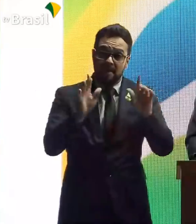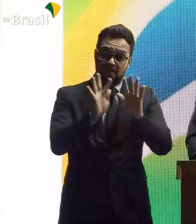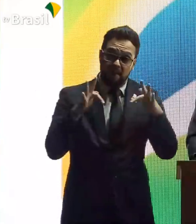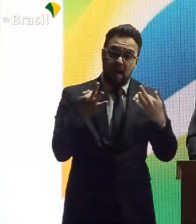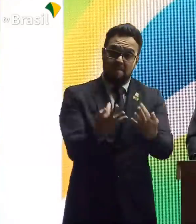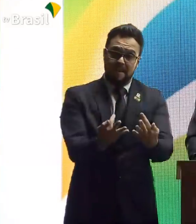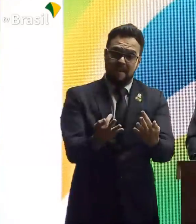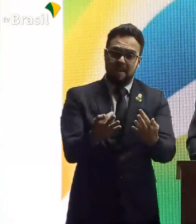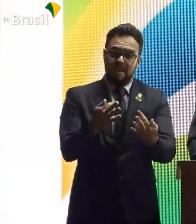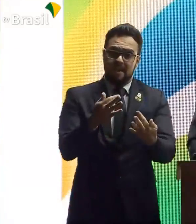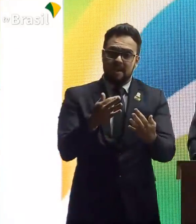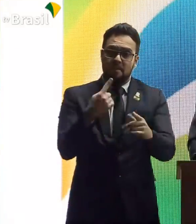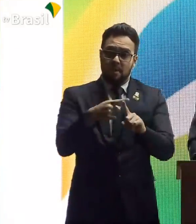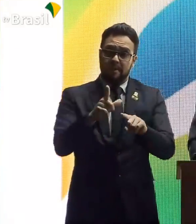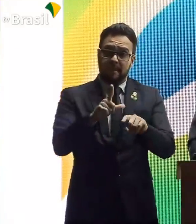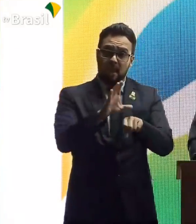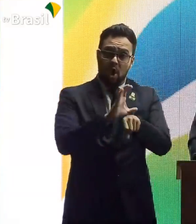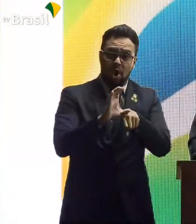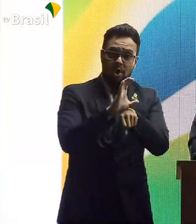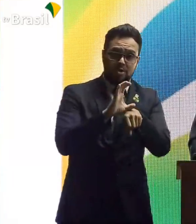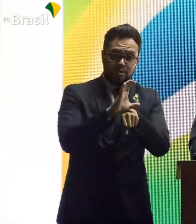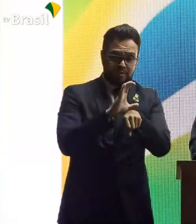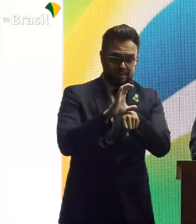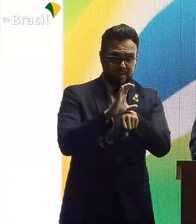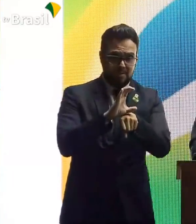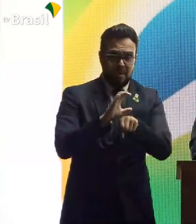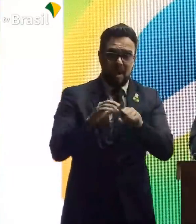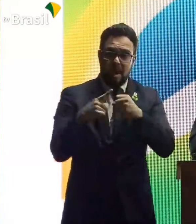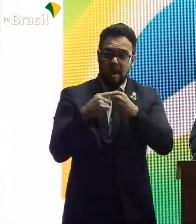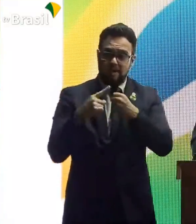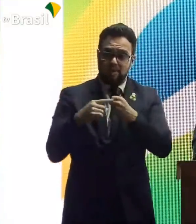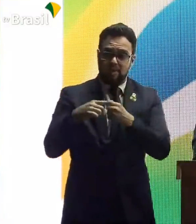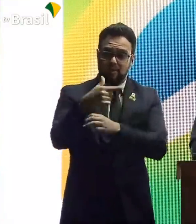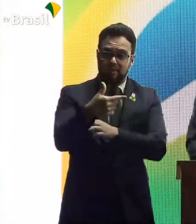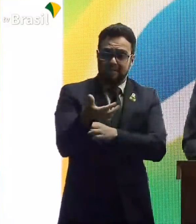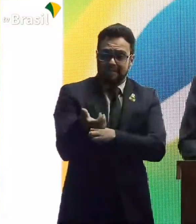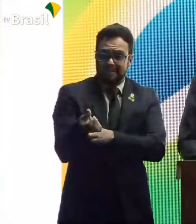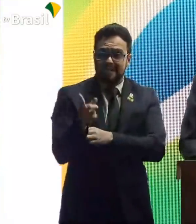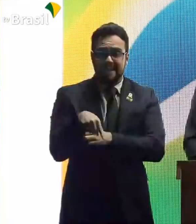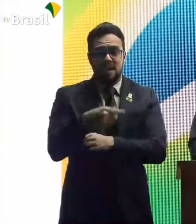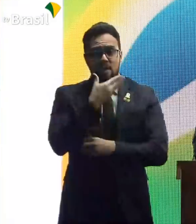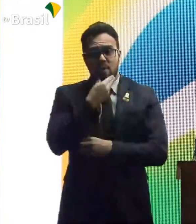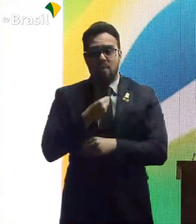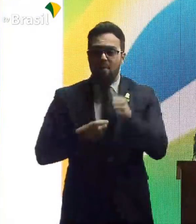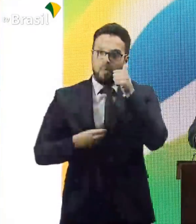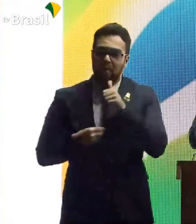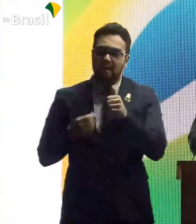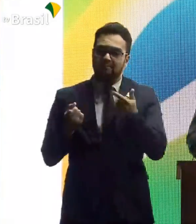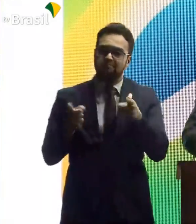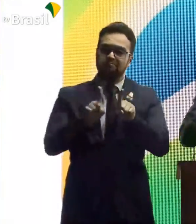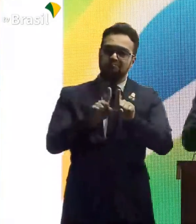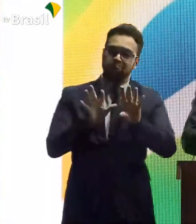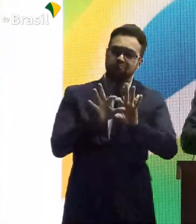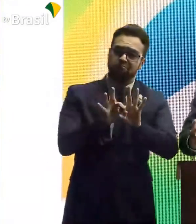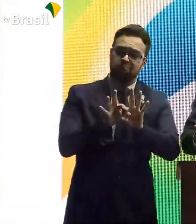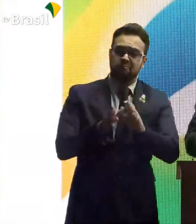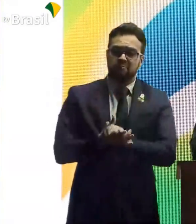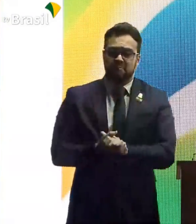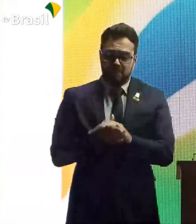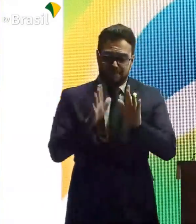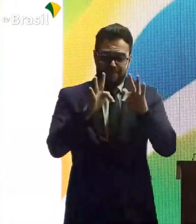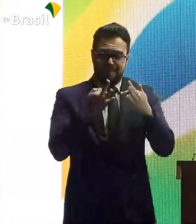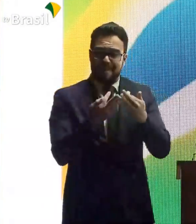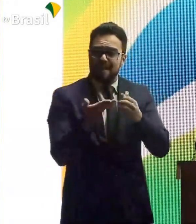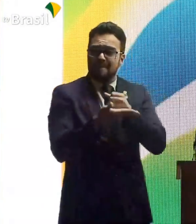como está na Constituição, se eu não me engano, no artigo 216, é um homem e uma mulher. E a família, repito, é a base da